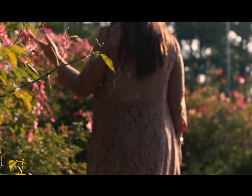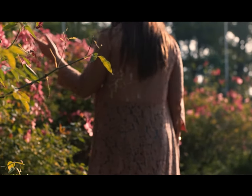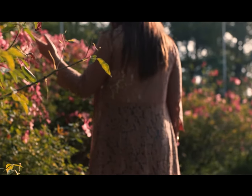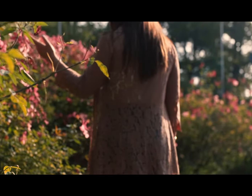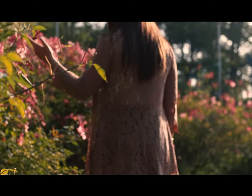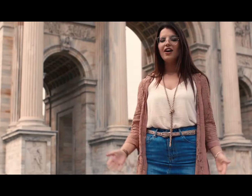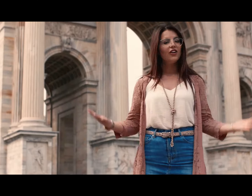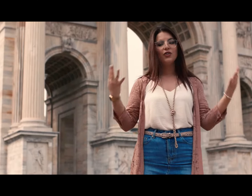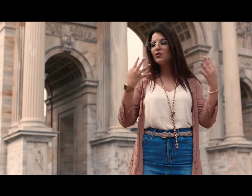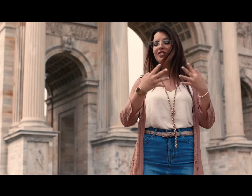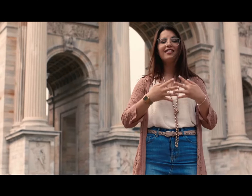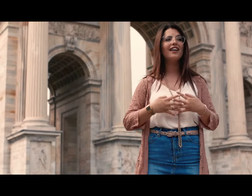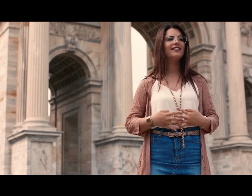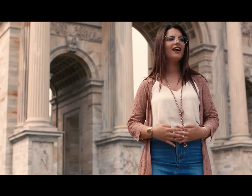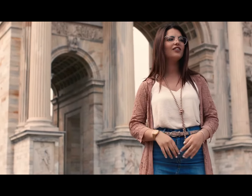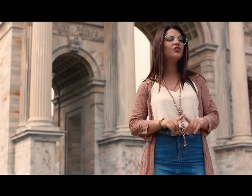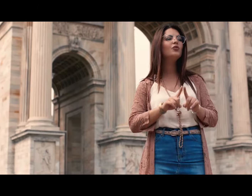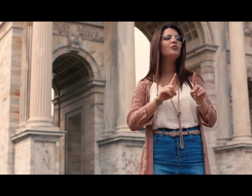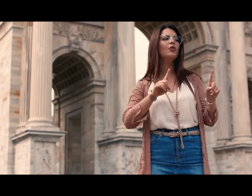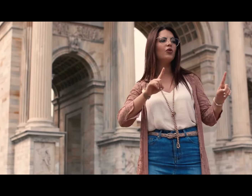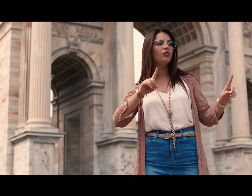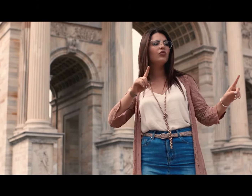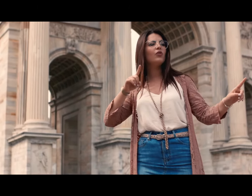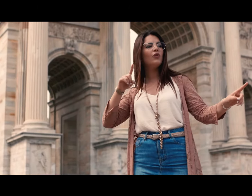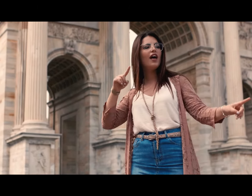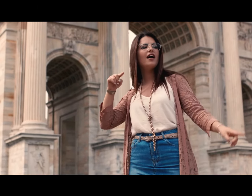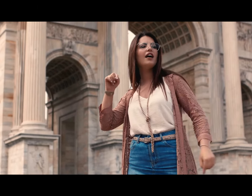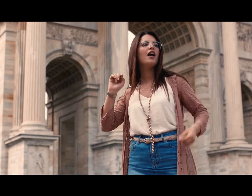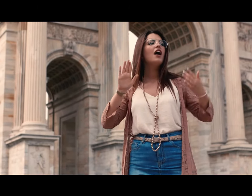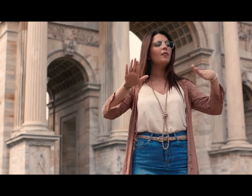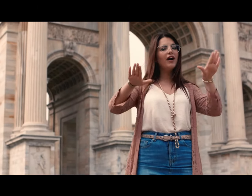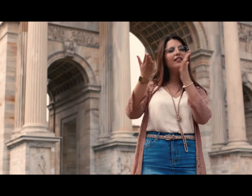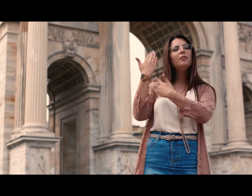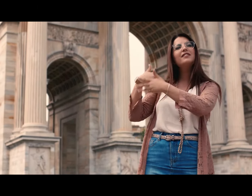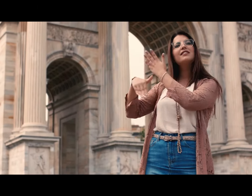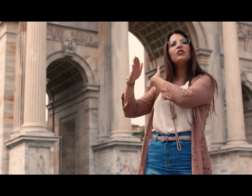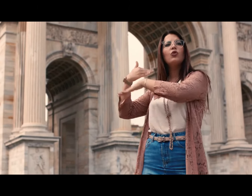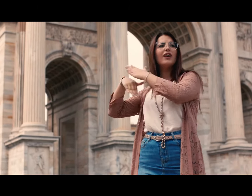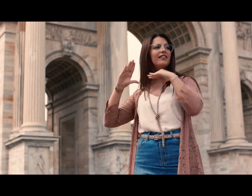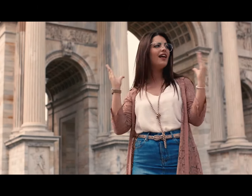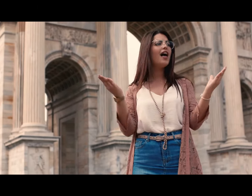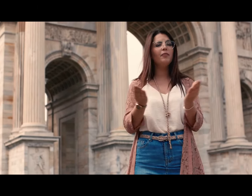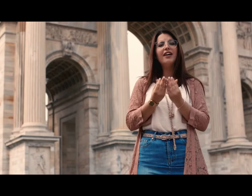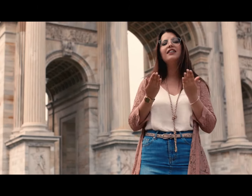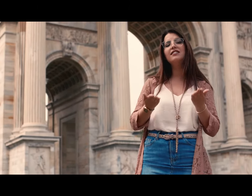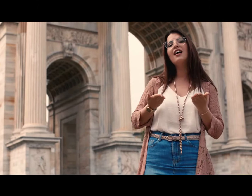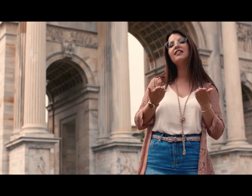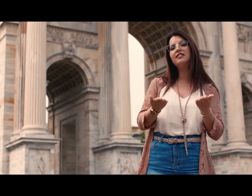Non si tratta di un futuro Ma del passato e del presente